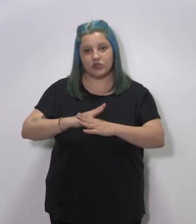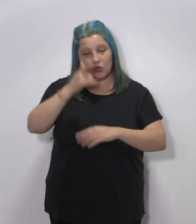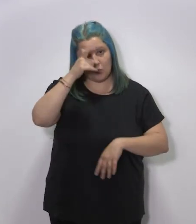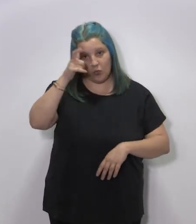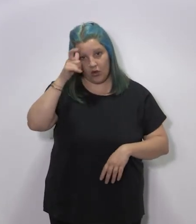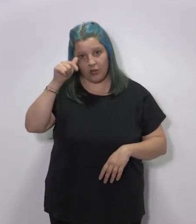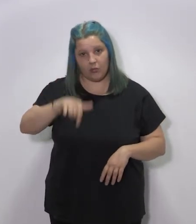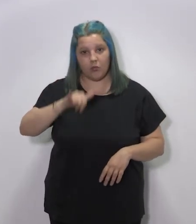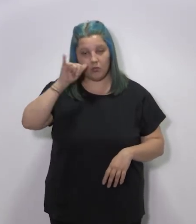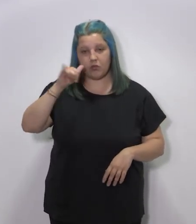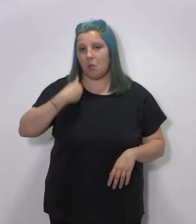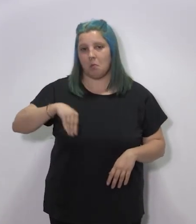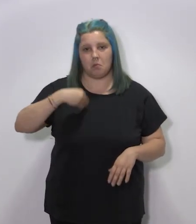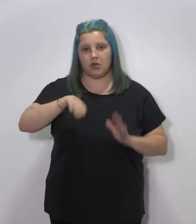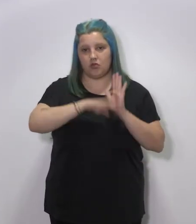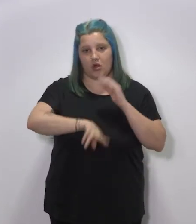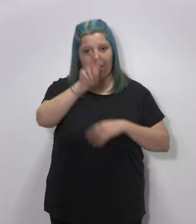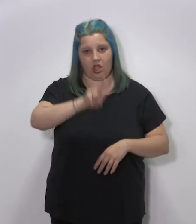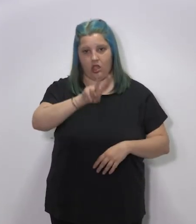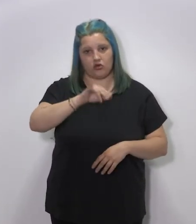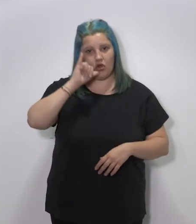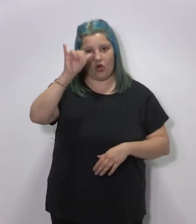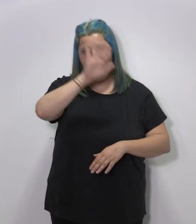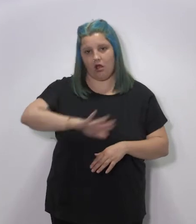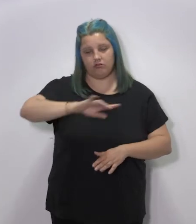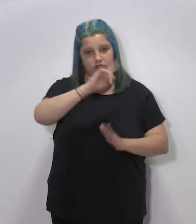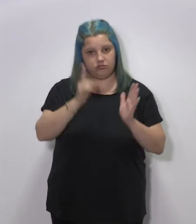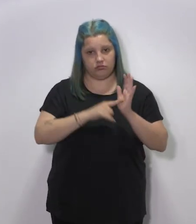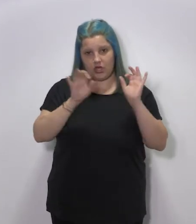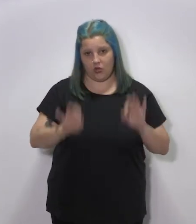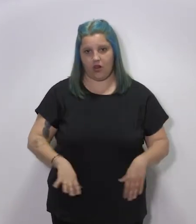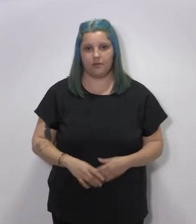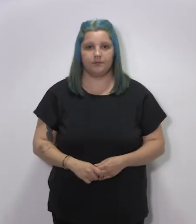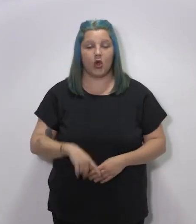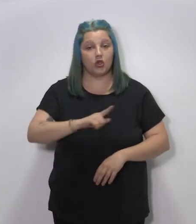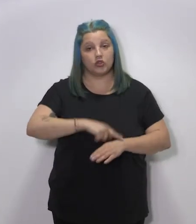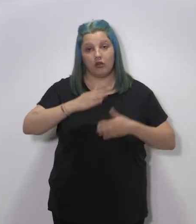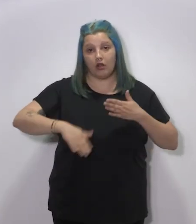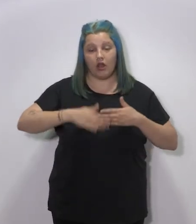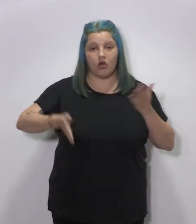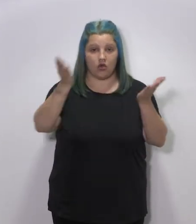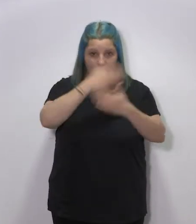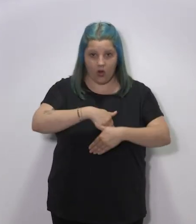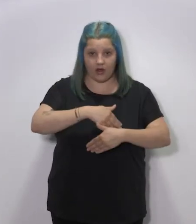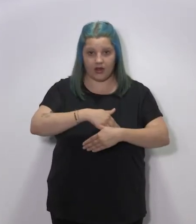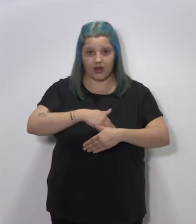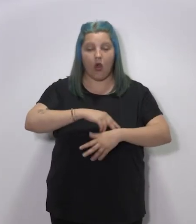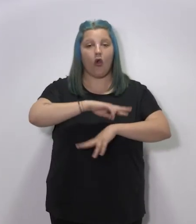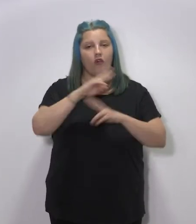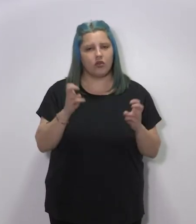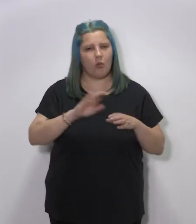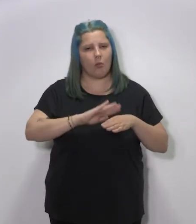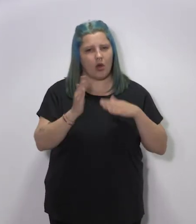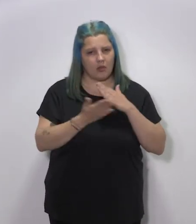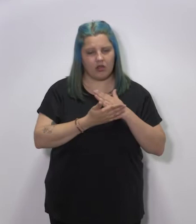autónoma estarán en el mismo nivel 2 en el que se encuentra toda La Rioja. No habrá toque de queda ni confinamiento